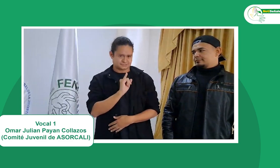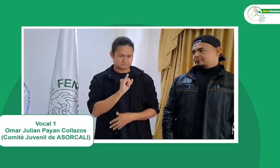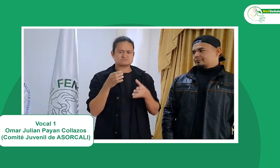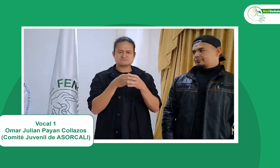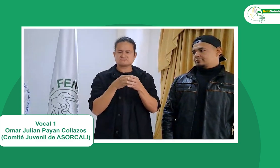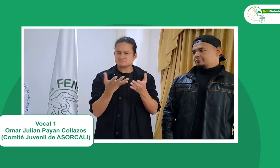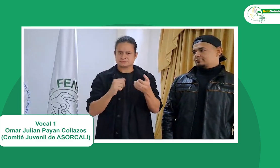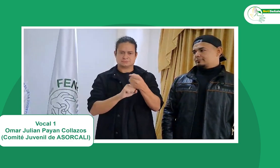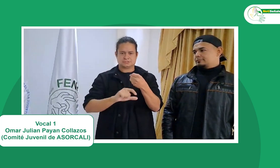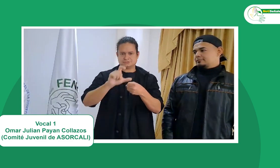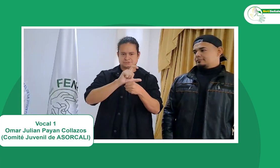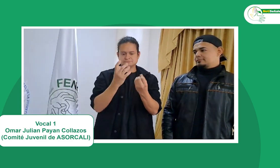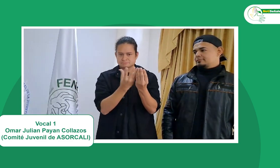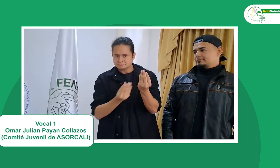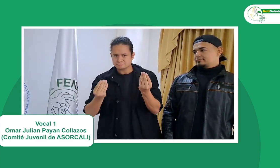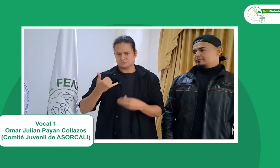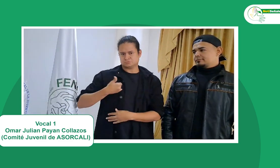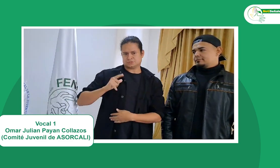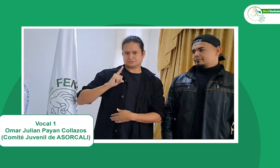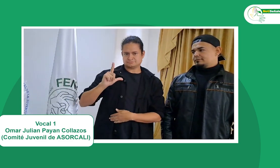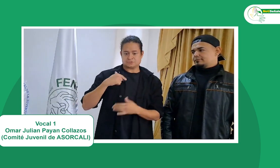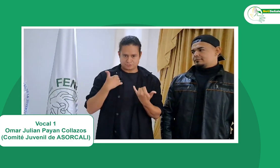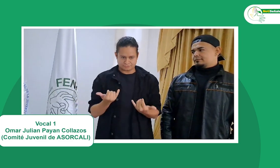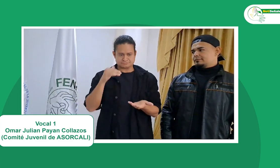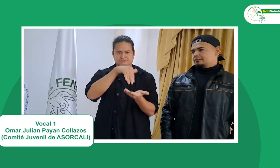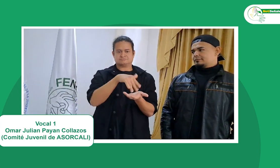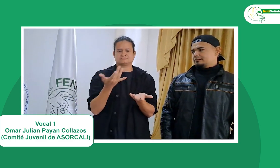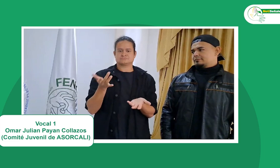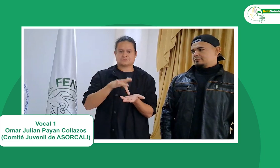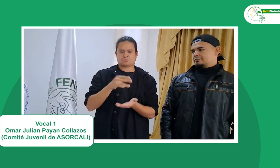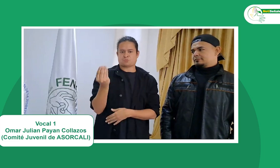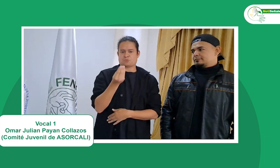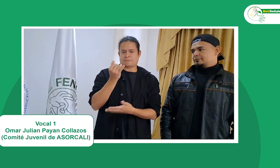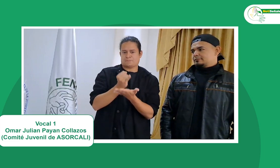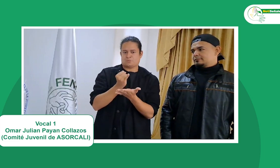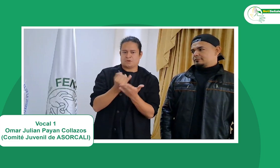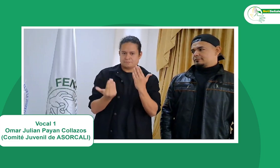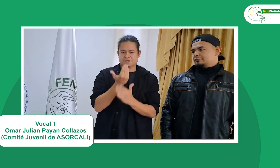Su seña es esta. Actualmente se me nombró vocal del CNJS.